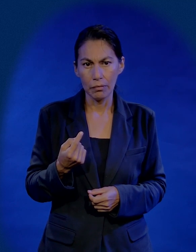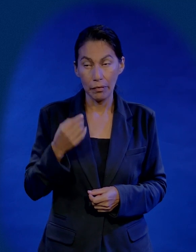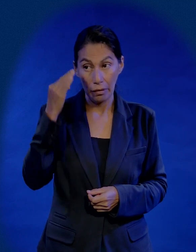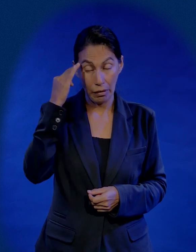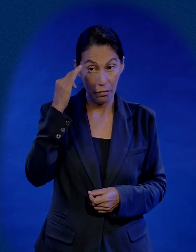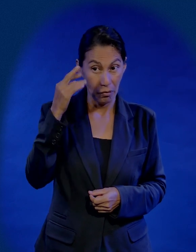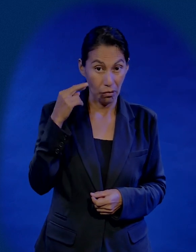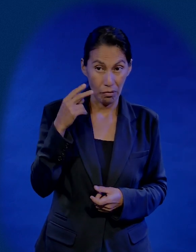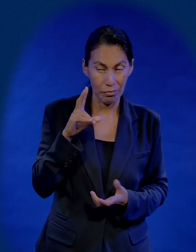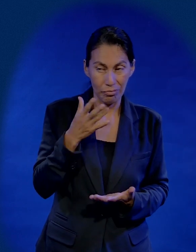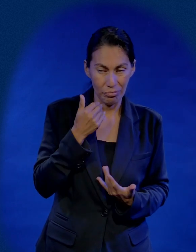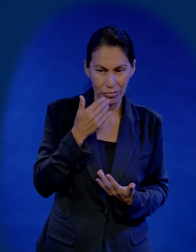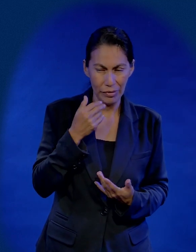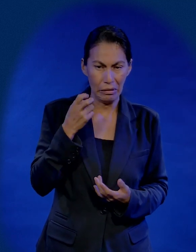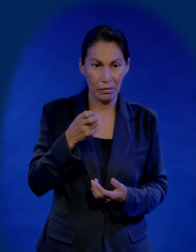Como no hay mucho tiempo, tengo que avanzar.